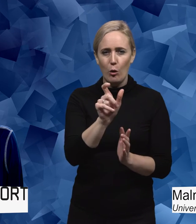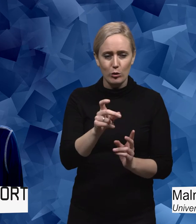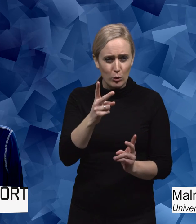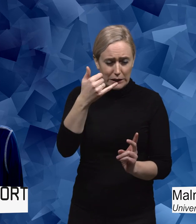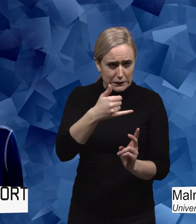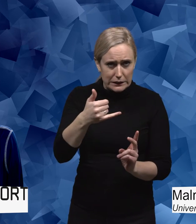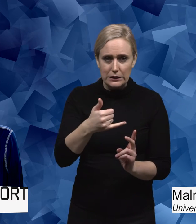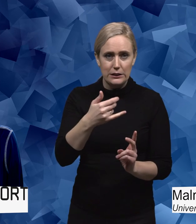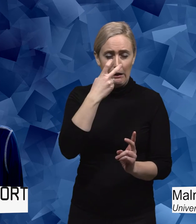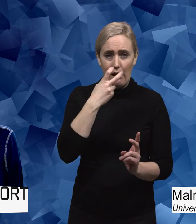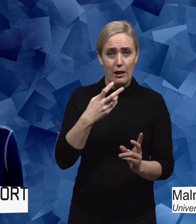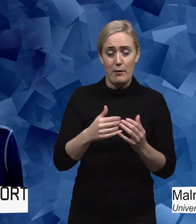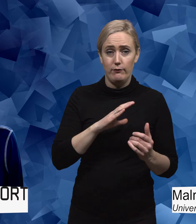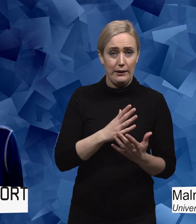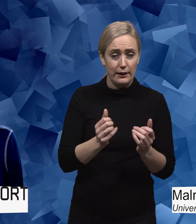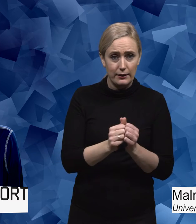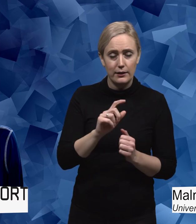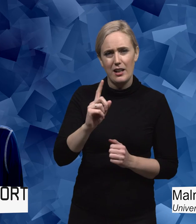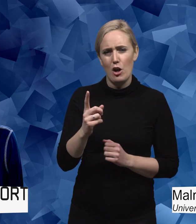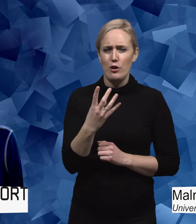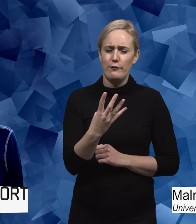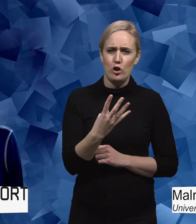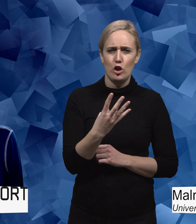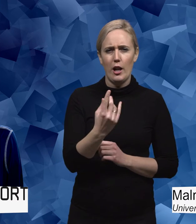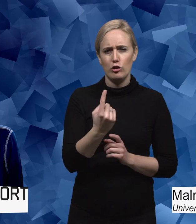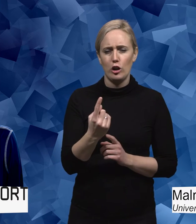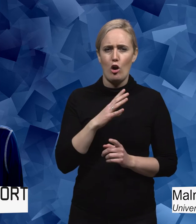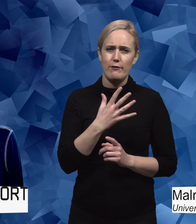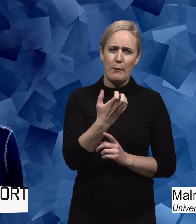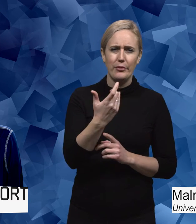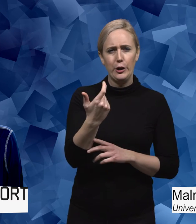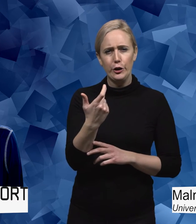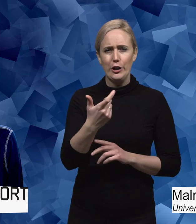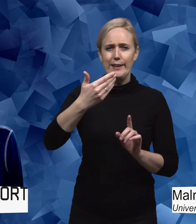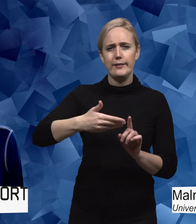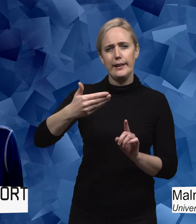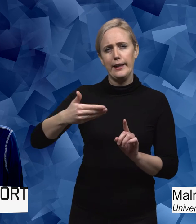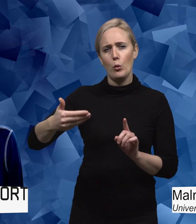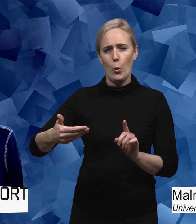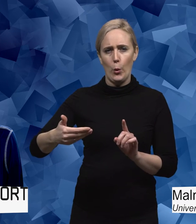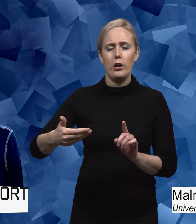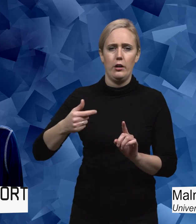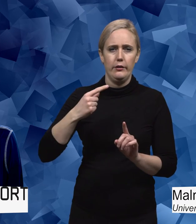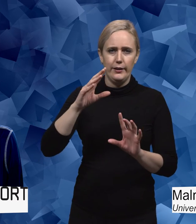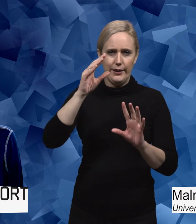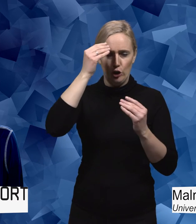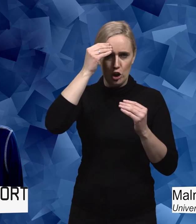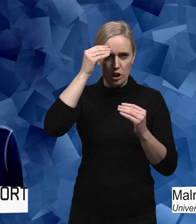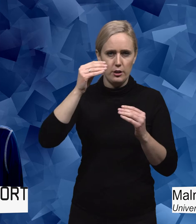Sen var det fyra stycken som hade mellan 50 och 70 sidor kurslitteratur under hela utbildningen. Resten låg runt 200